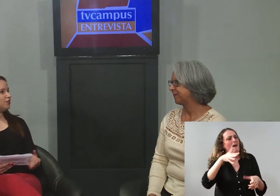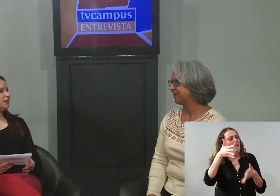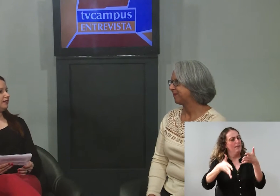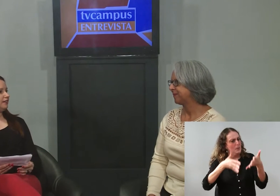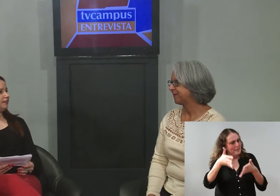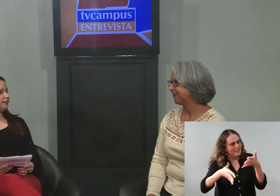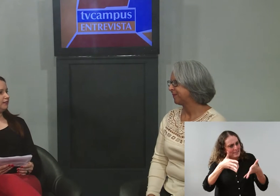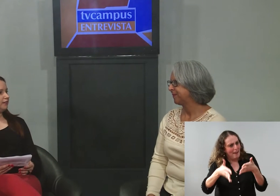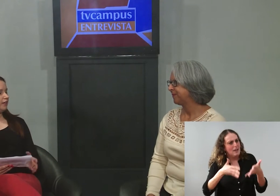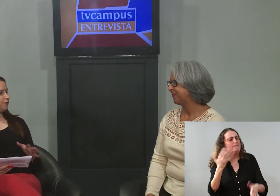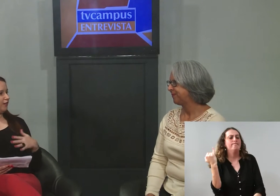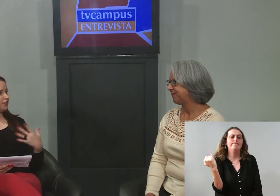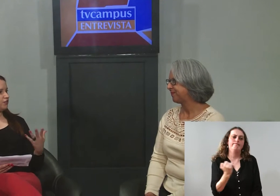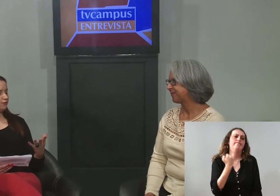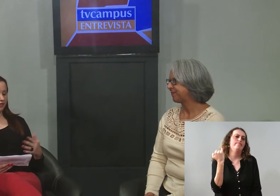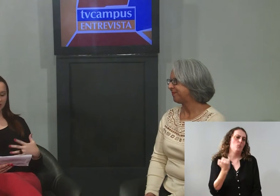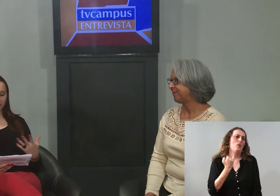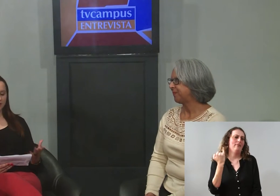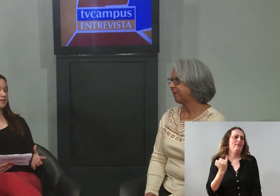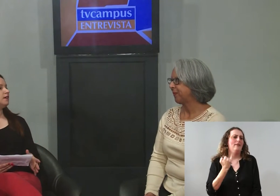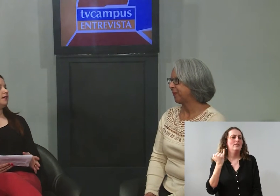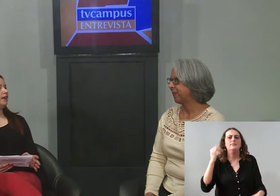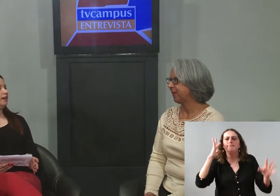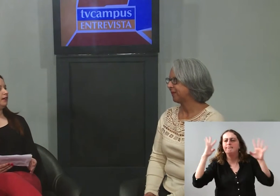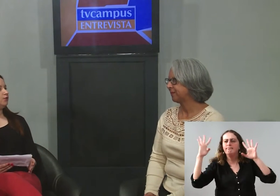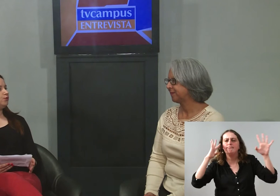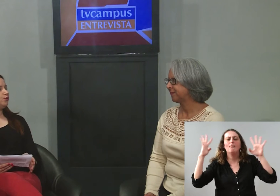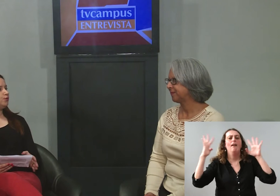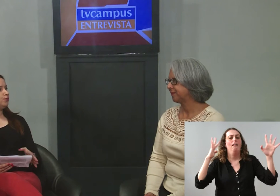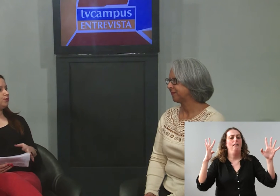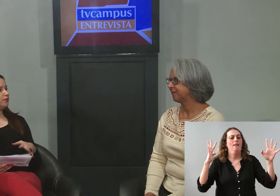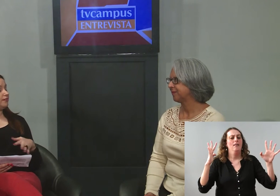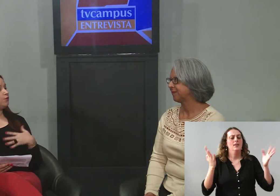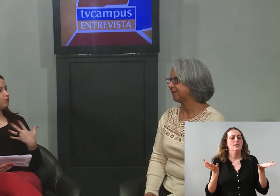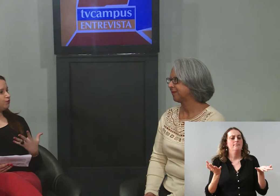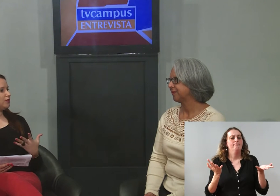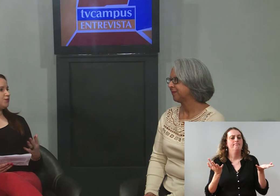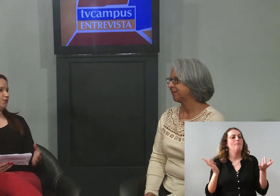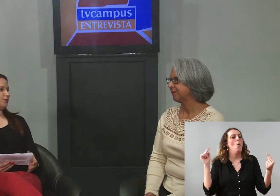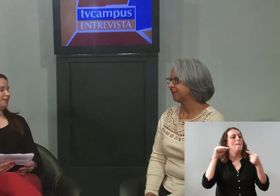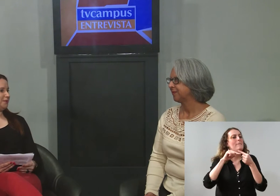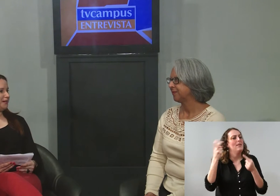que reflete, enfim, questões da cultura surda, não é?